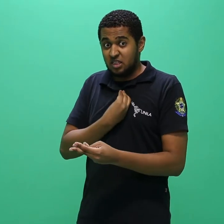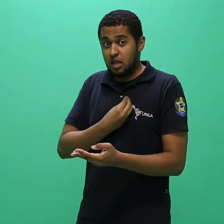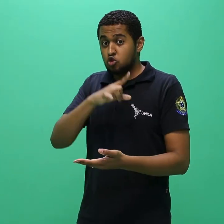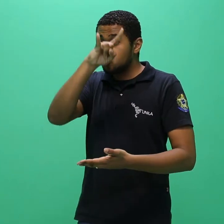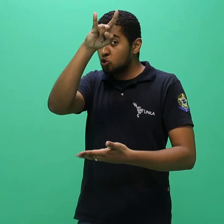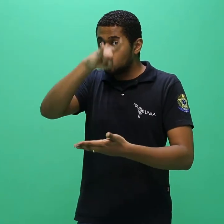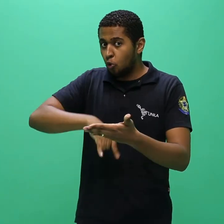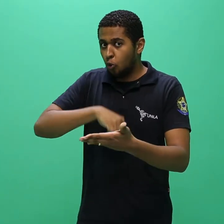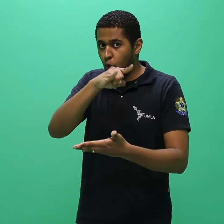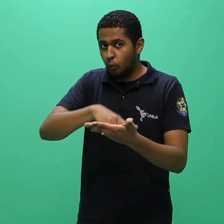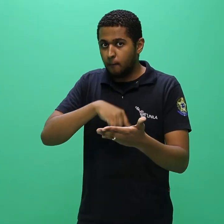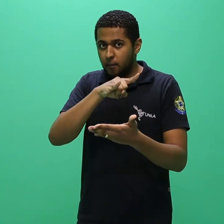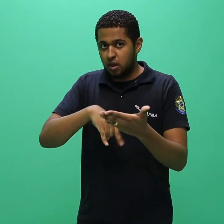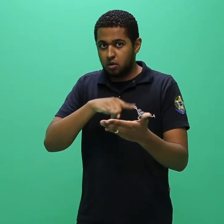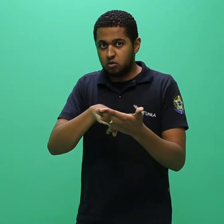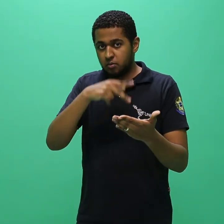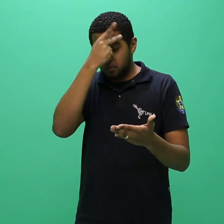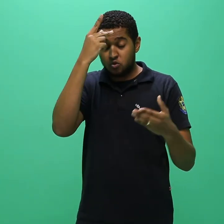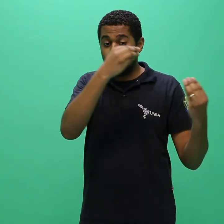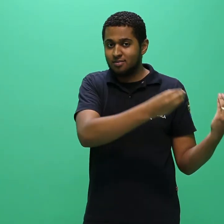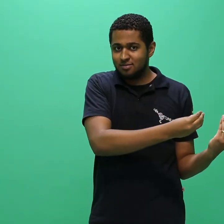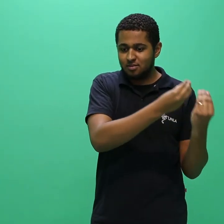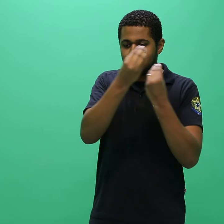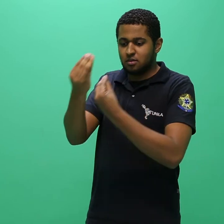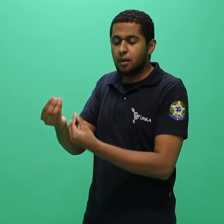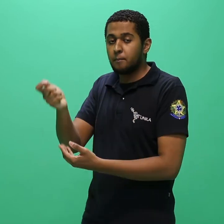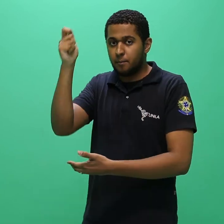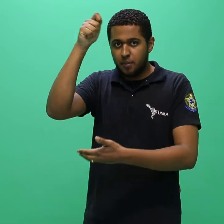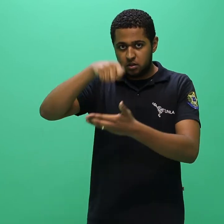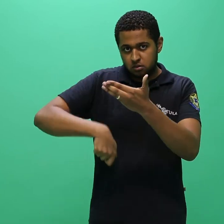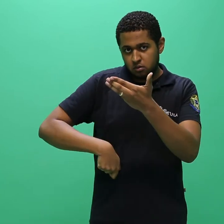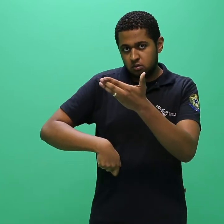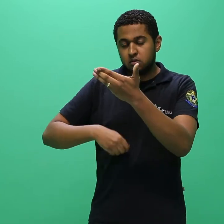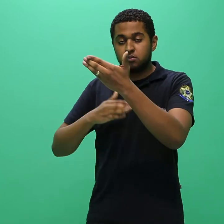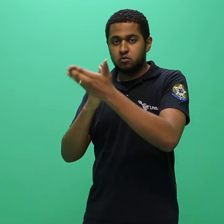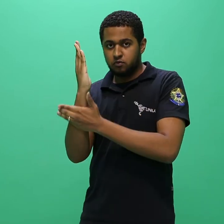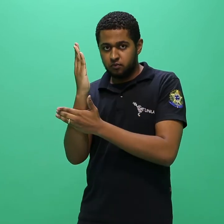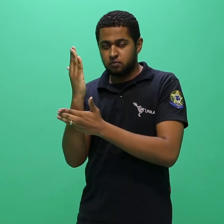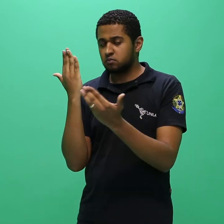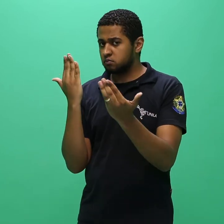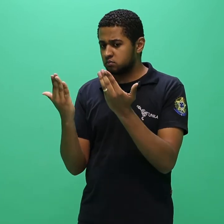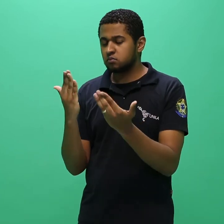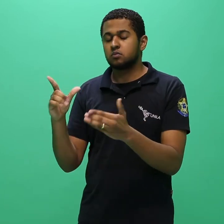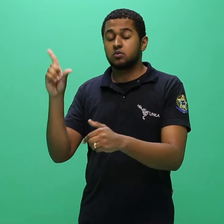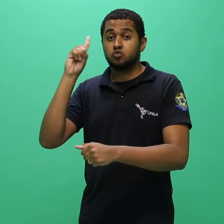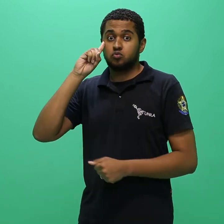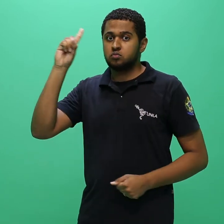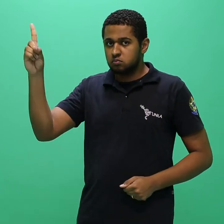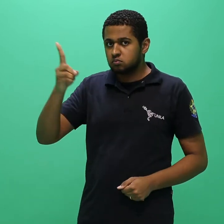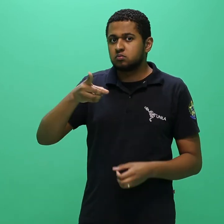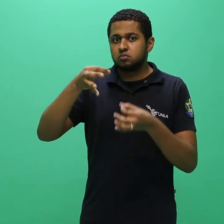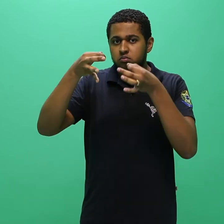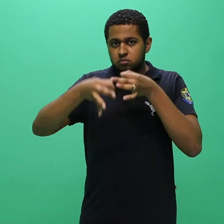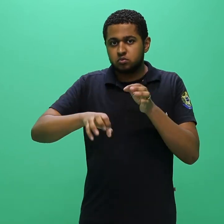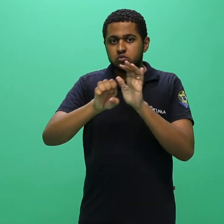acadêmicas dos institutos realizarão a conferência presencial da documentação